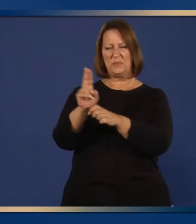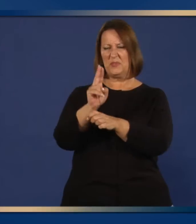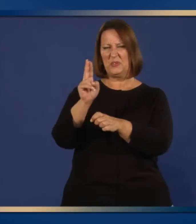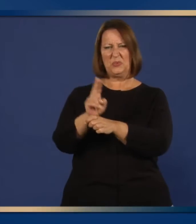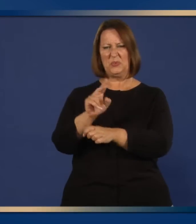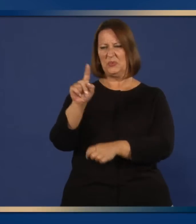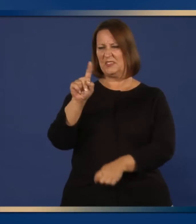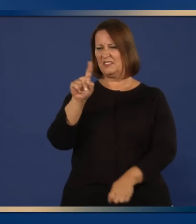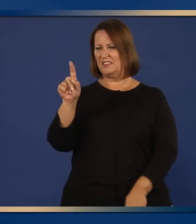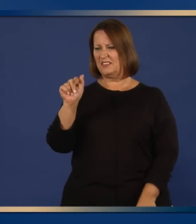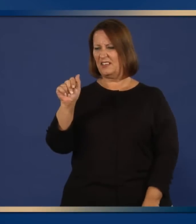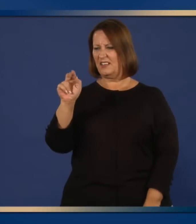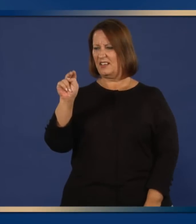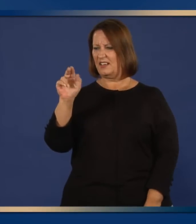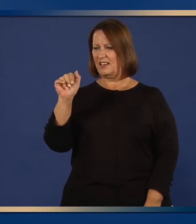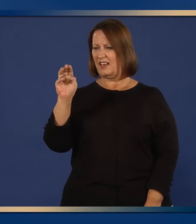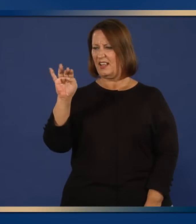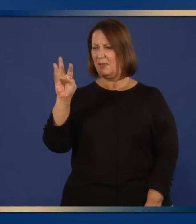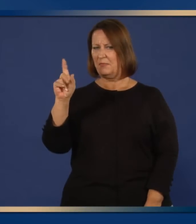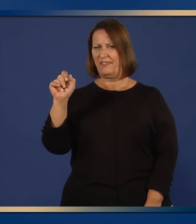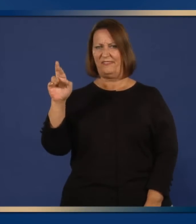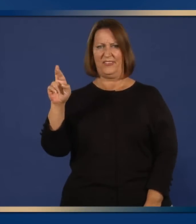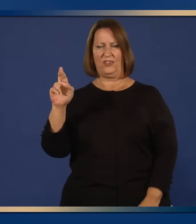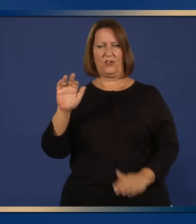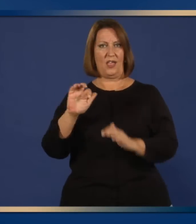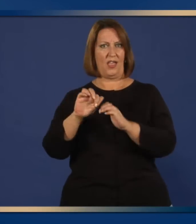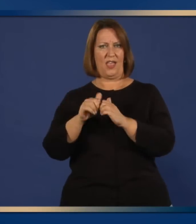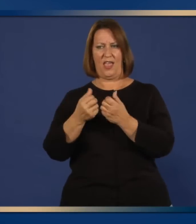¿Cuál es la dosis de Zanamivir?